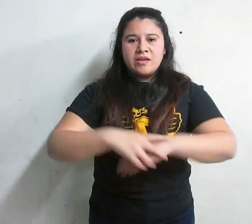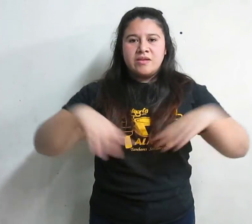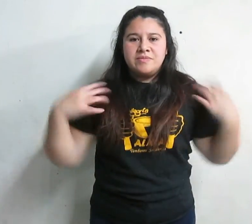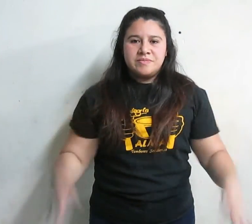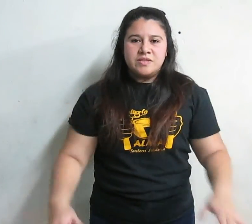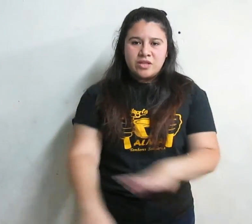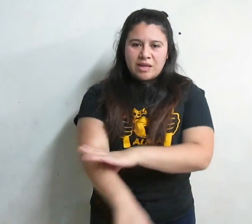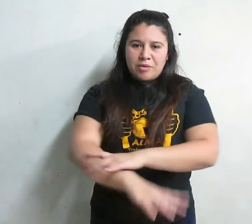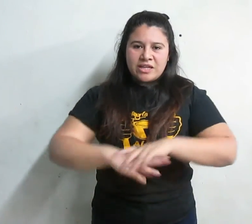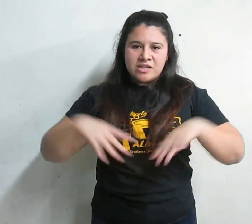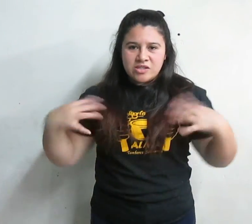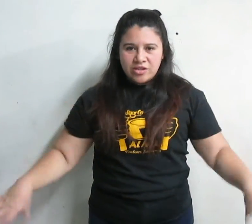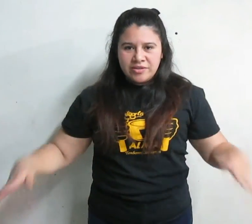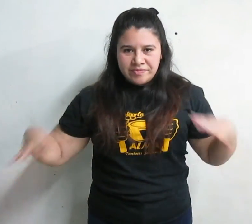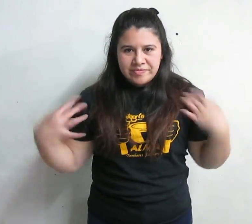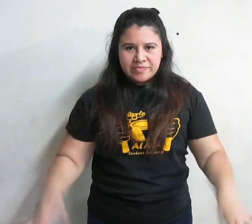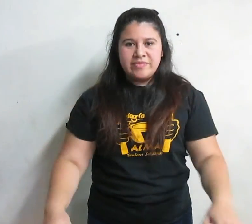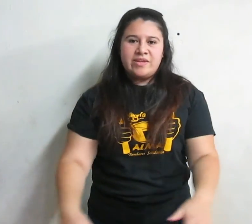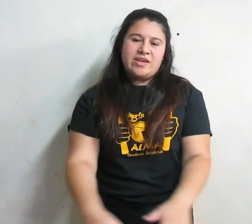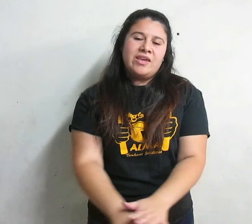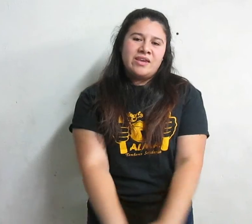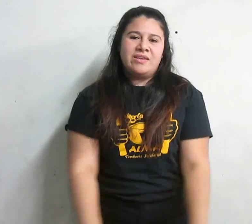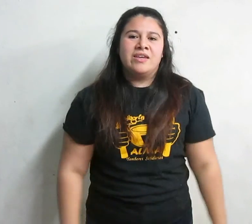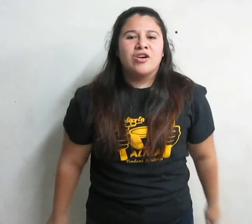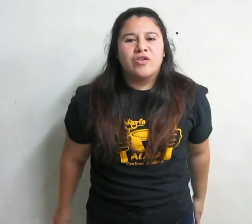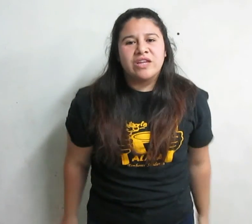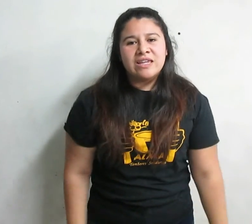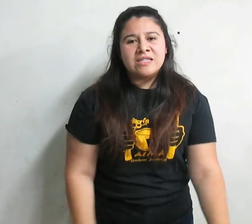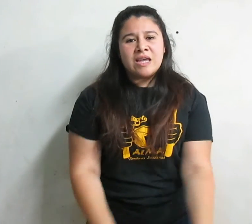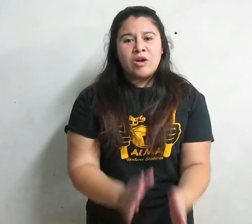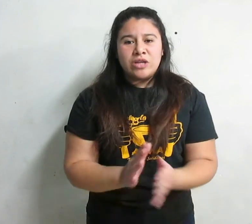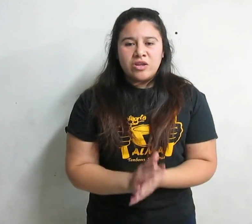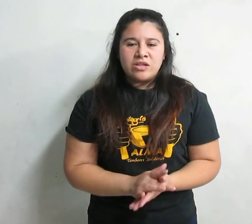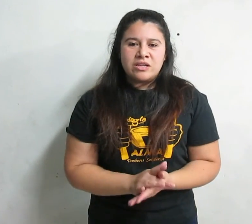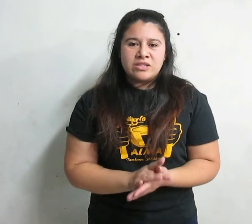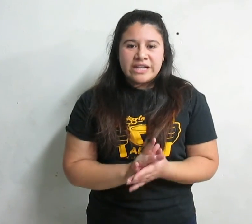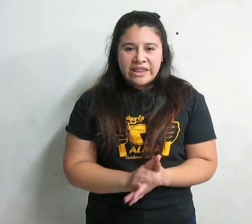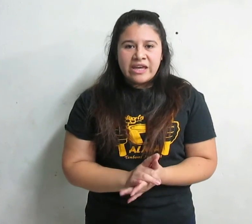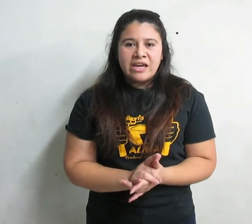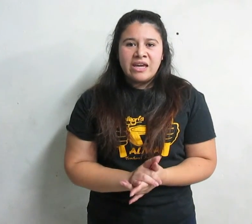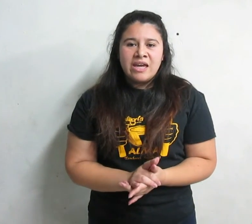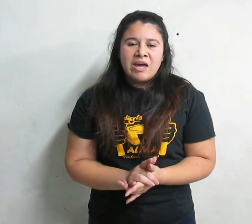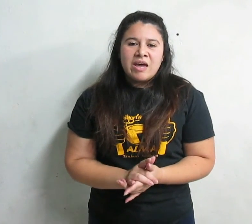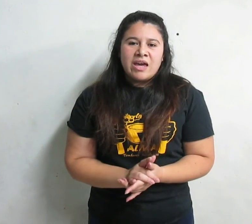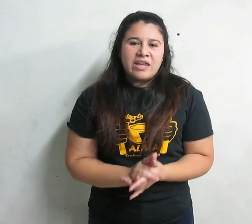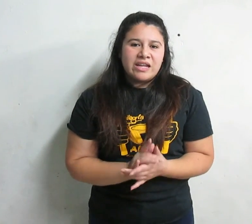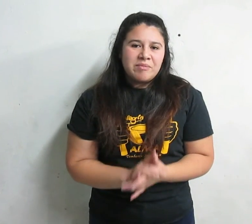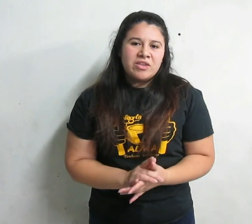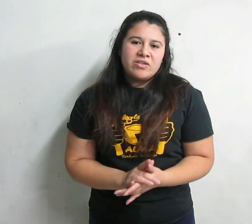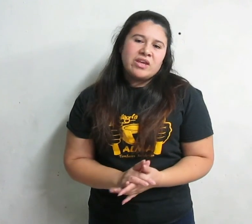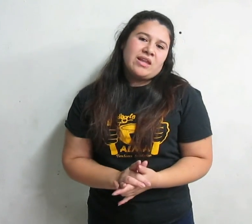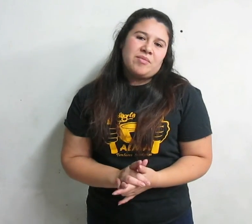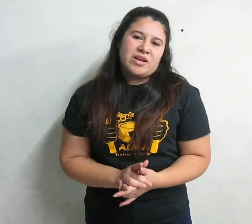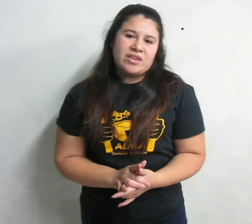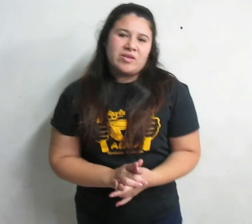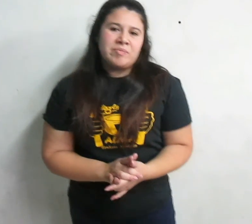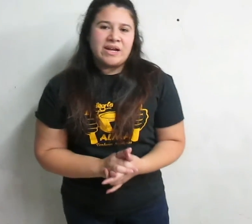soltamos la tensión y con esta serie de estiramiento ya estamos listos para